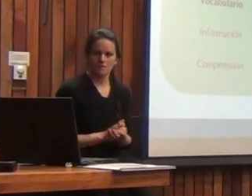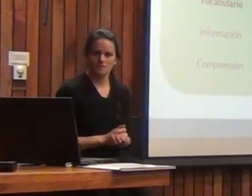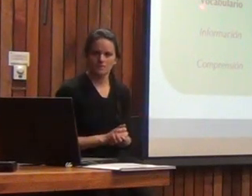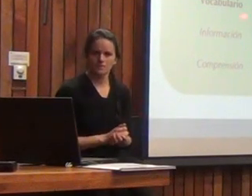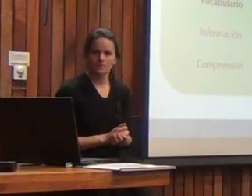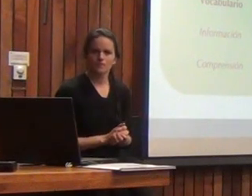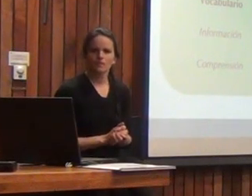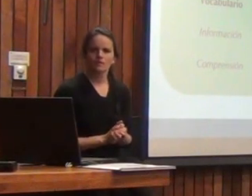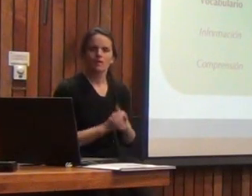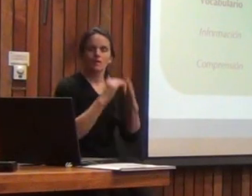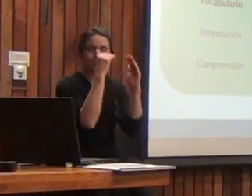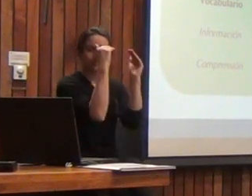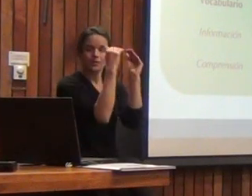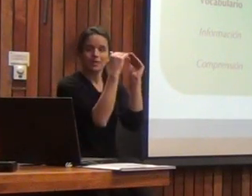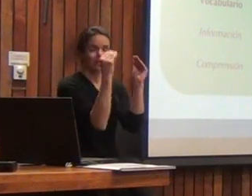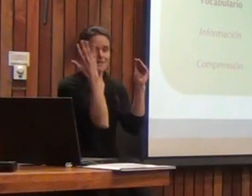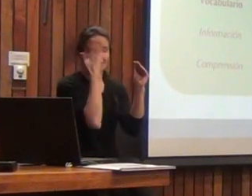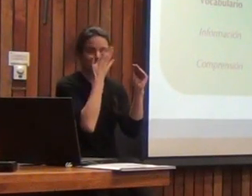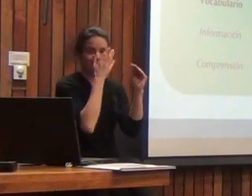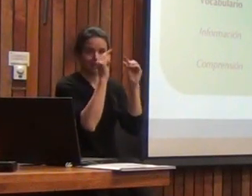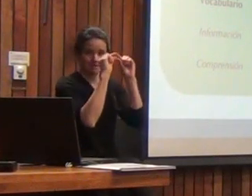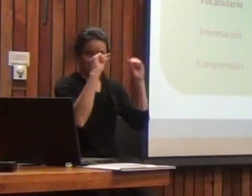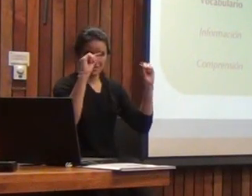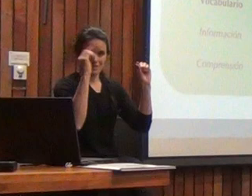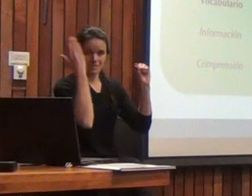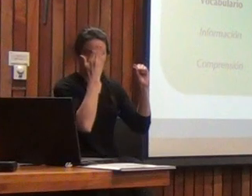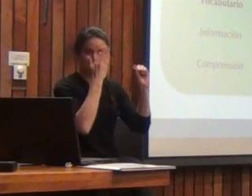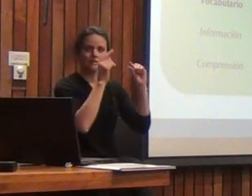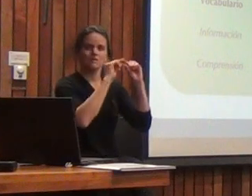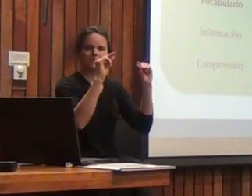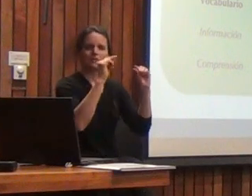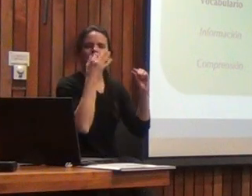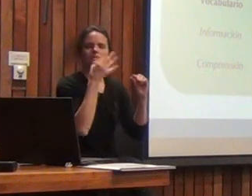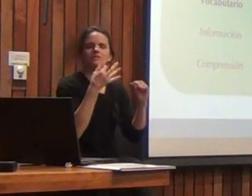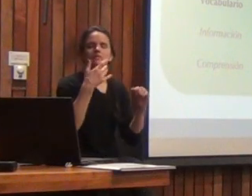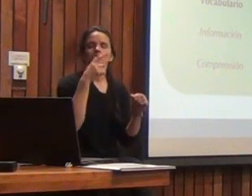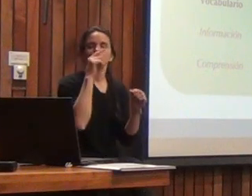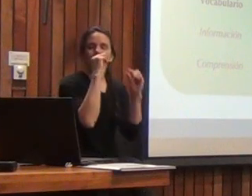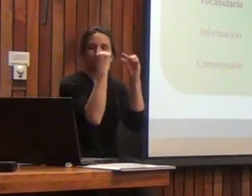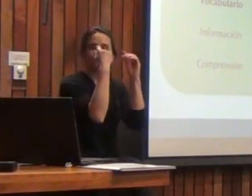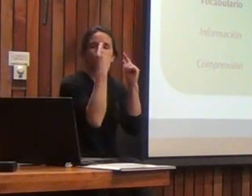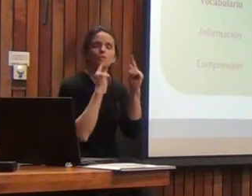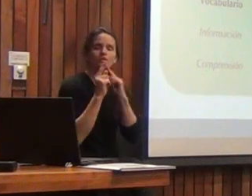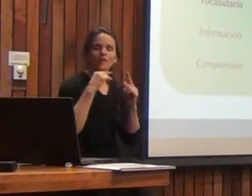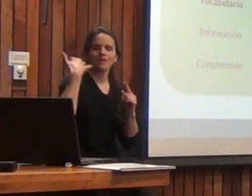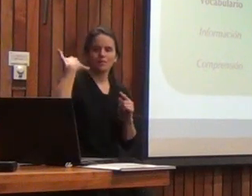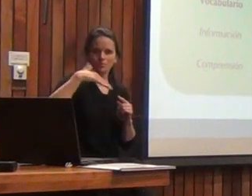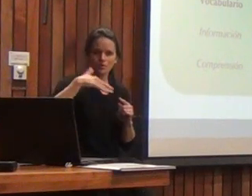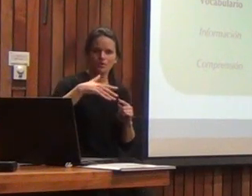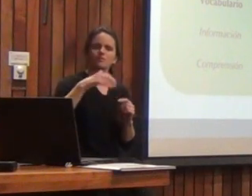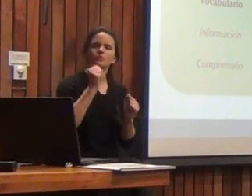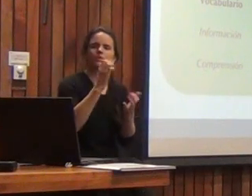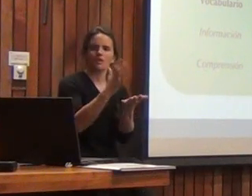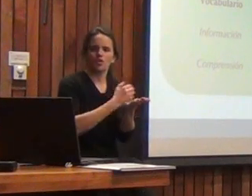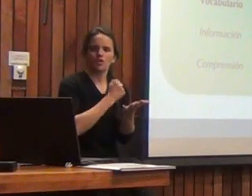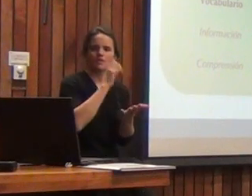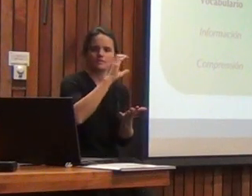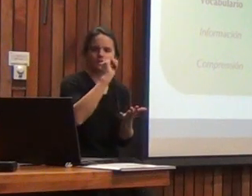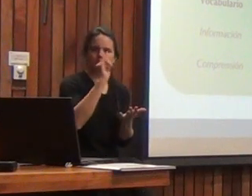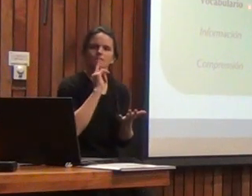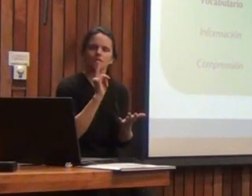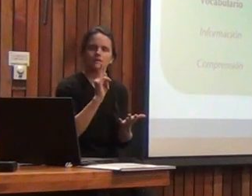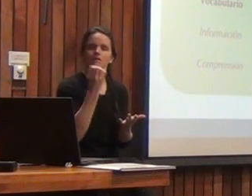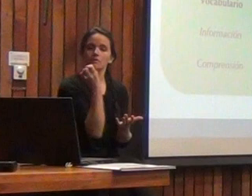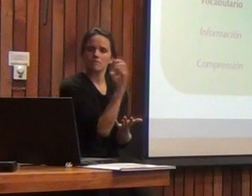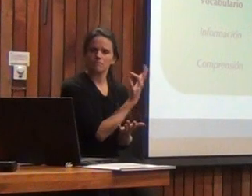Las subpruebas que están en negrita son aquellas que son necesarias para obtener el CIT. Si las contamos,